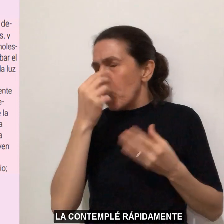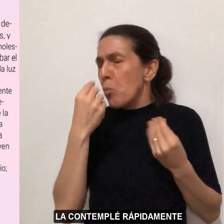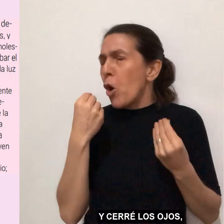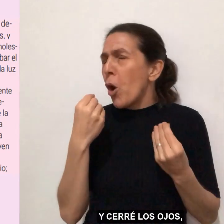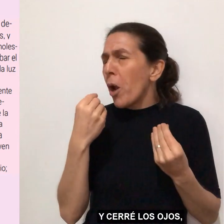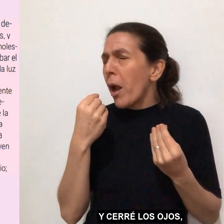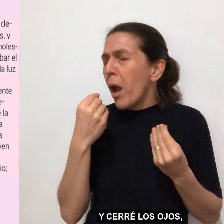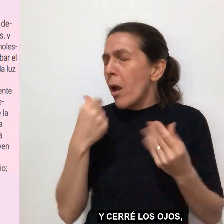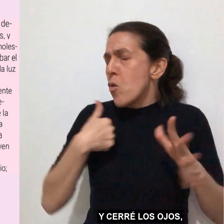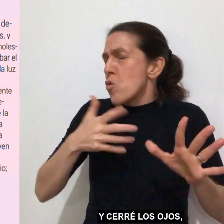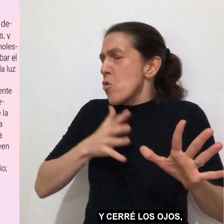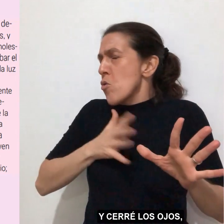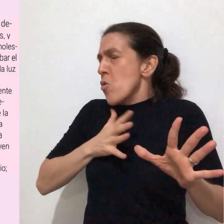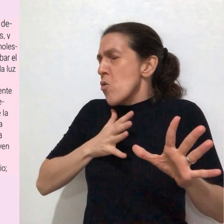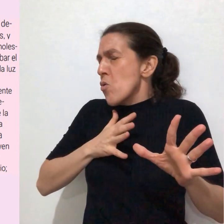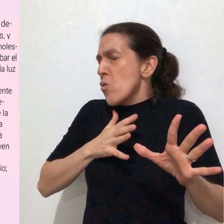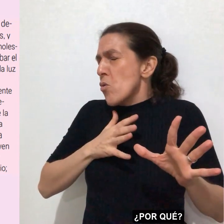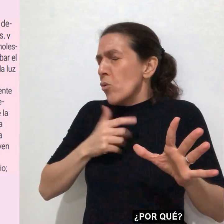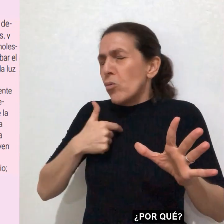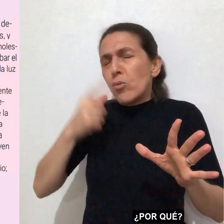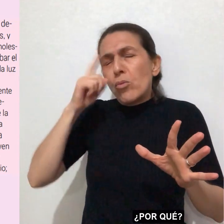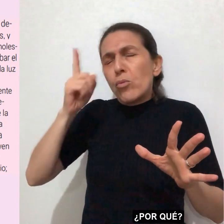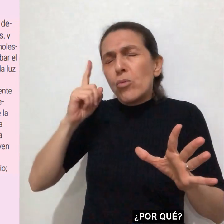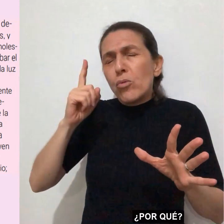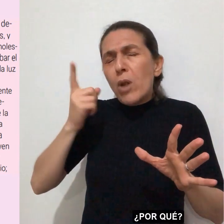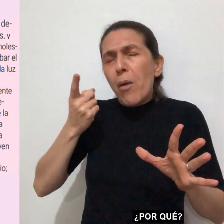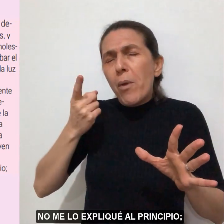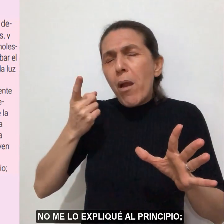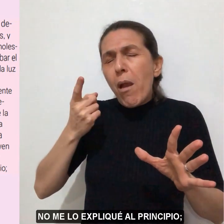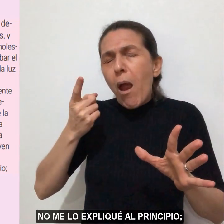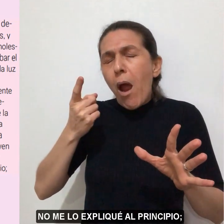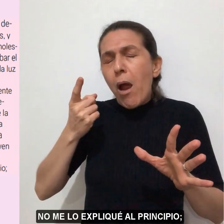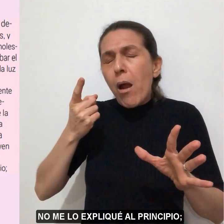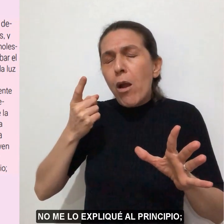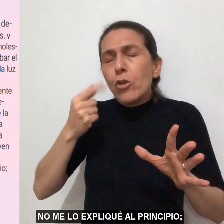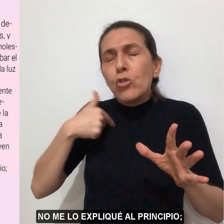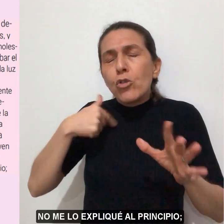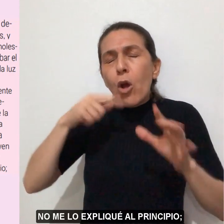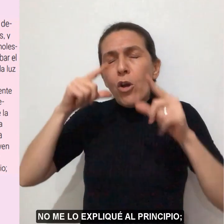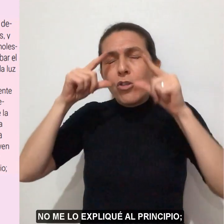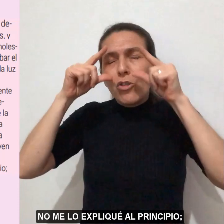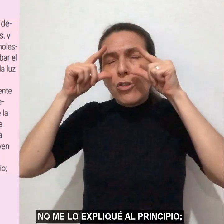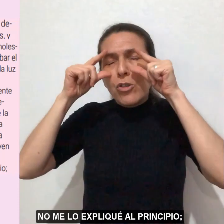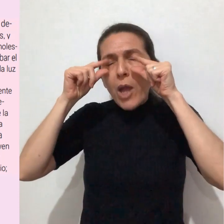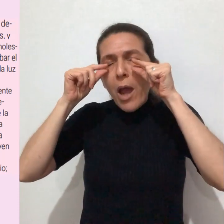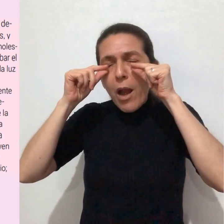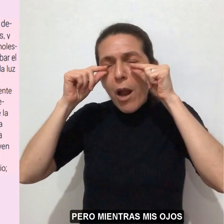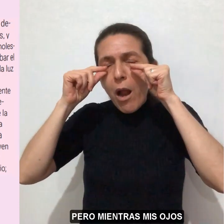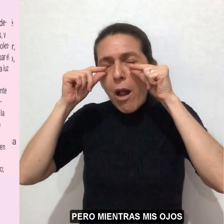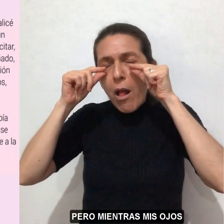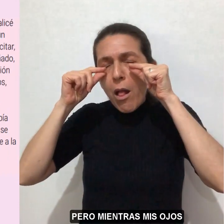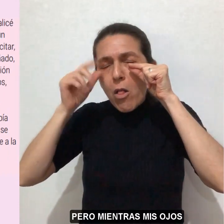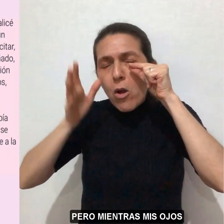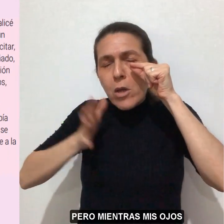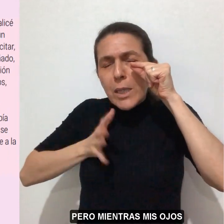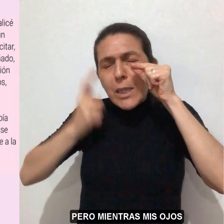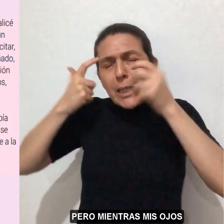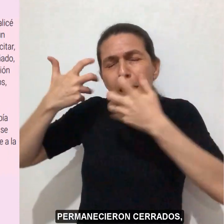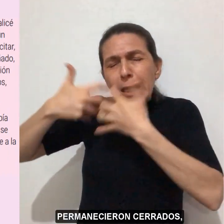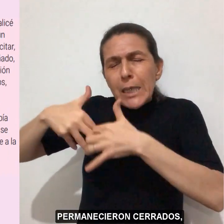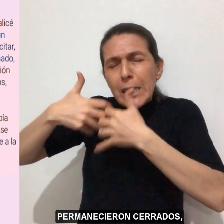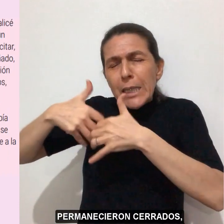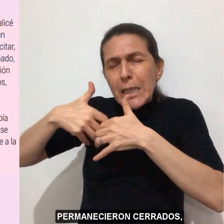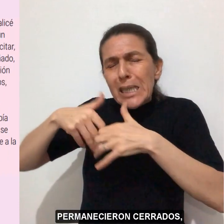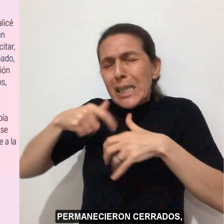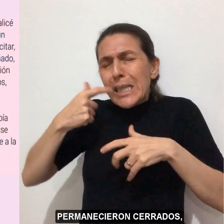rápidamente y cerré los ojos. ¿Por qué? No me lo expliqué al principio. Pero mientras mis ojos